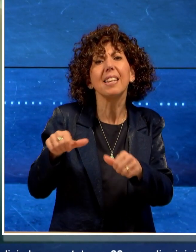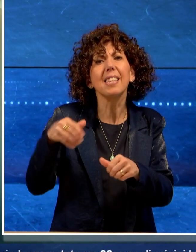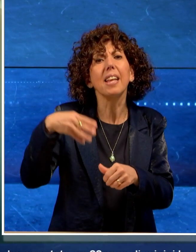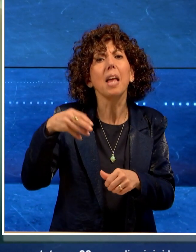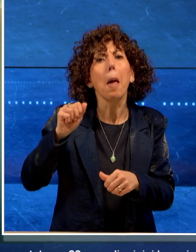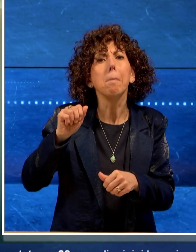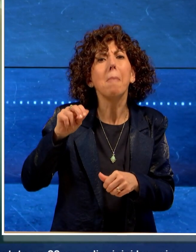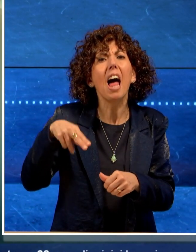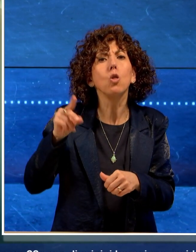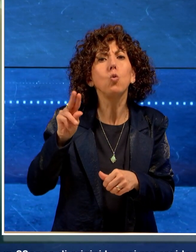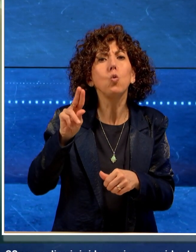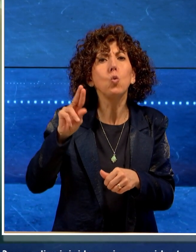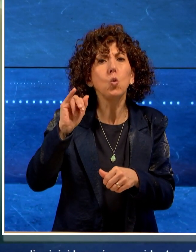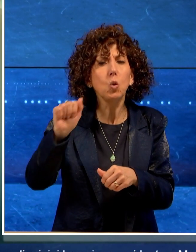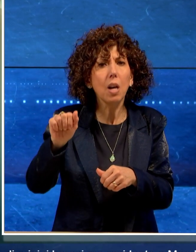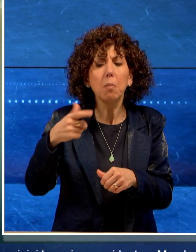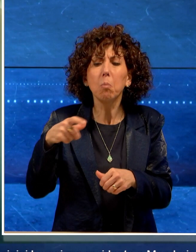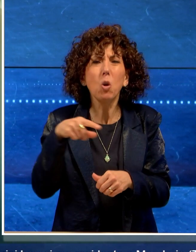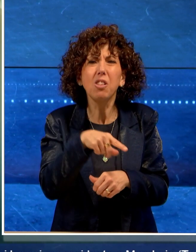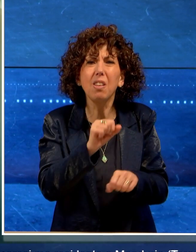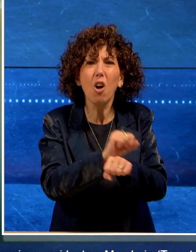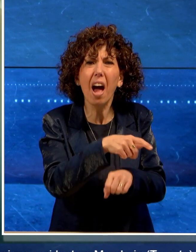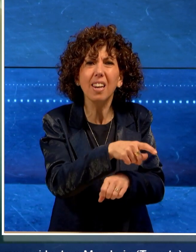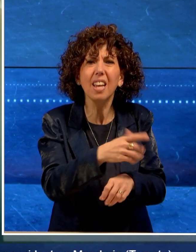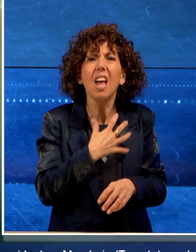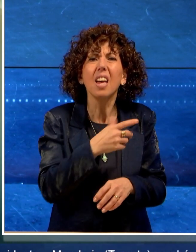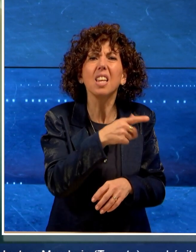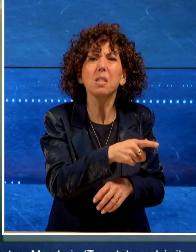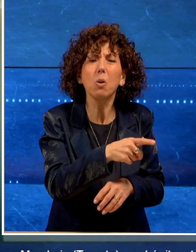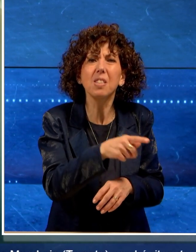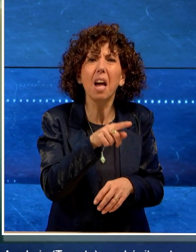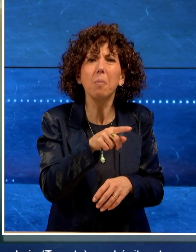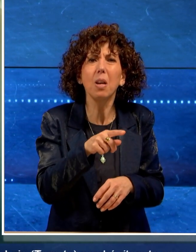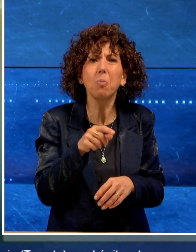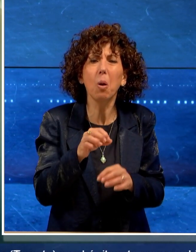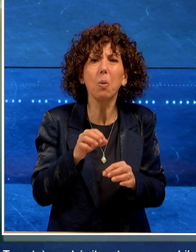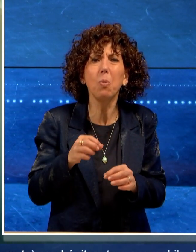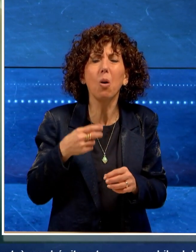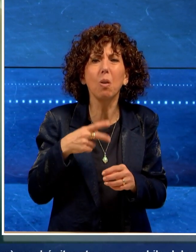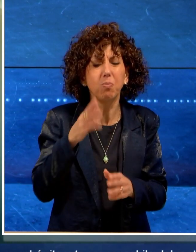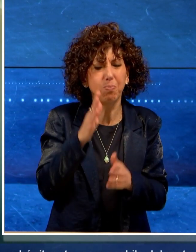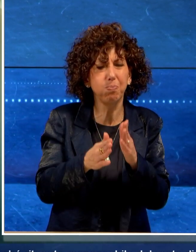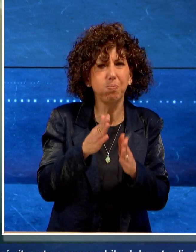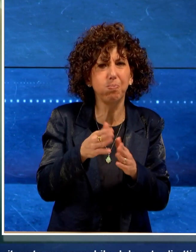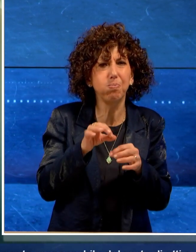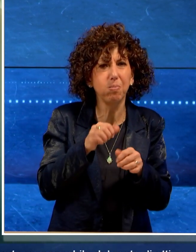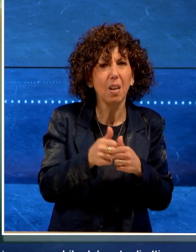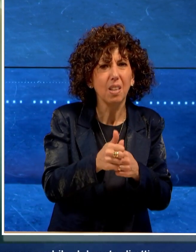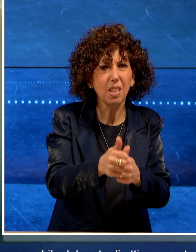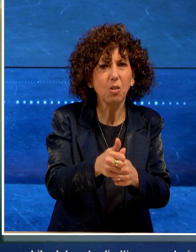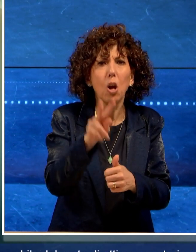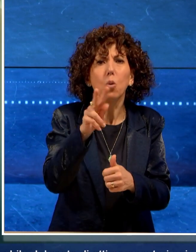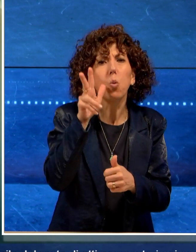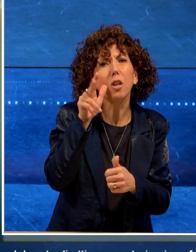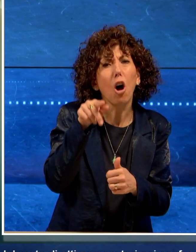a Manduria perché ritenuto responsabile del reato di atti persecutori nei confronti